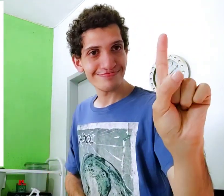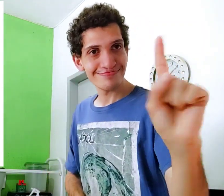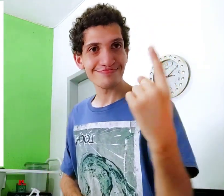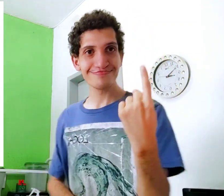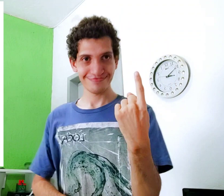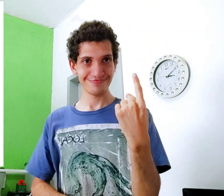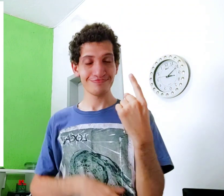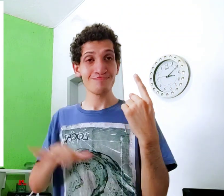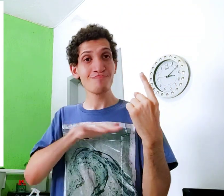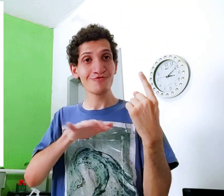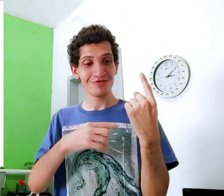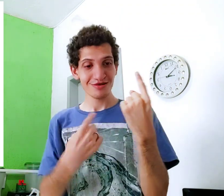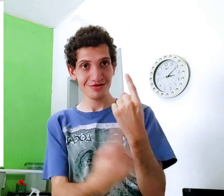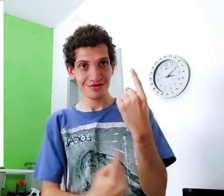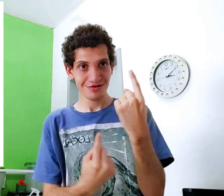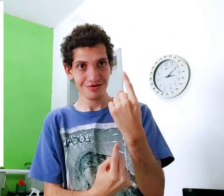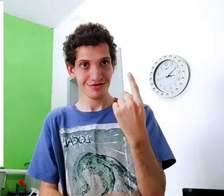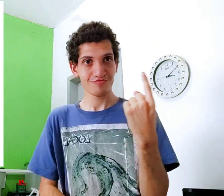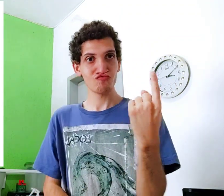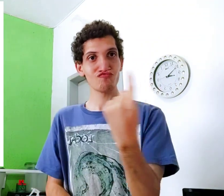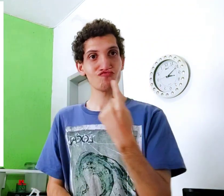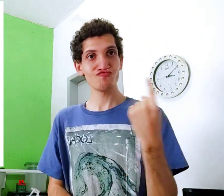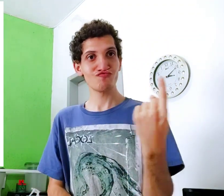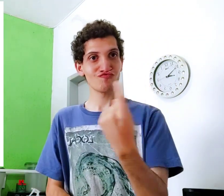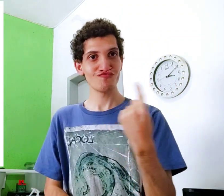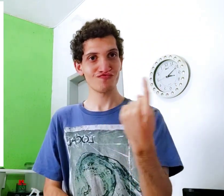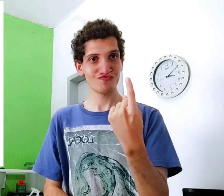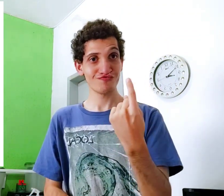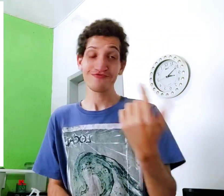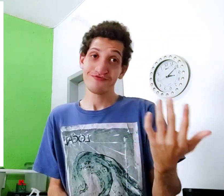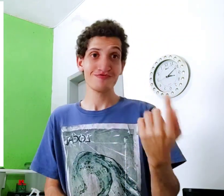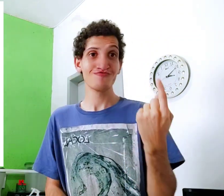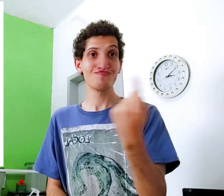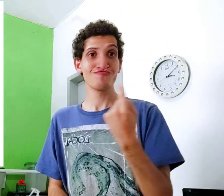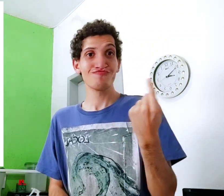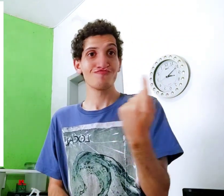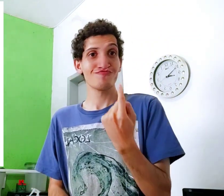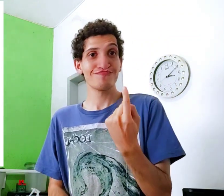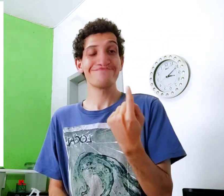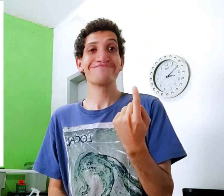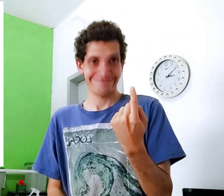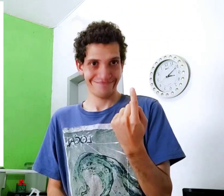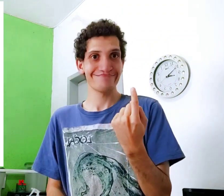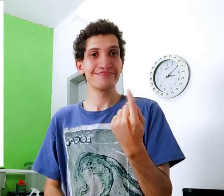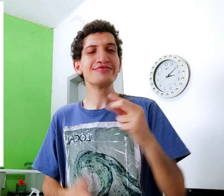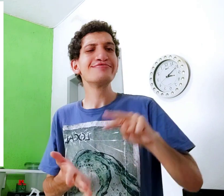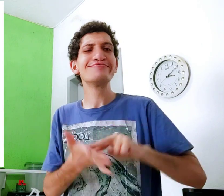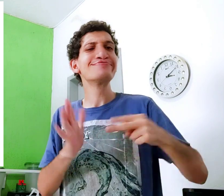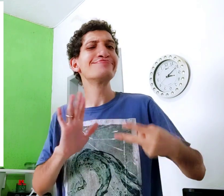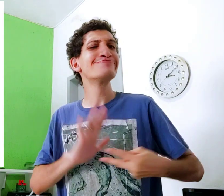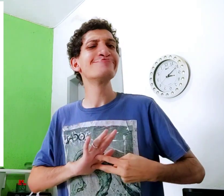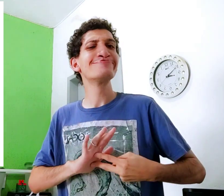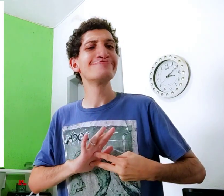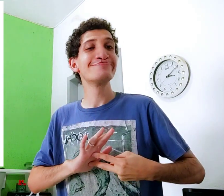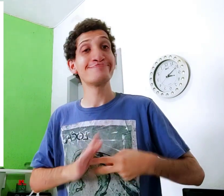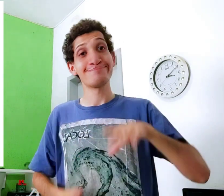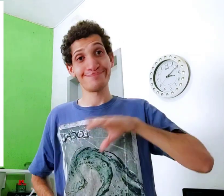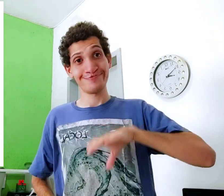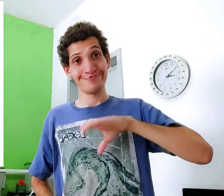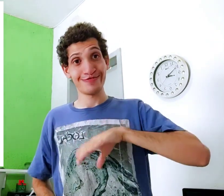configuração de mão é essa, o movimento circular, assim. Então, isso daqui significa